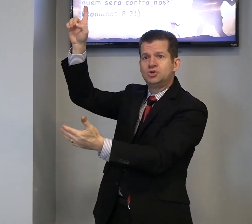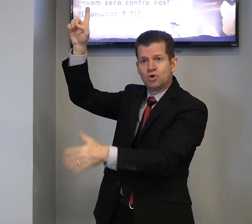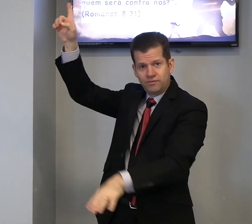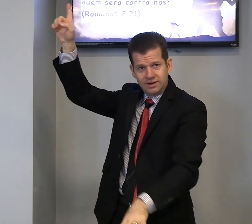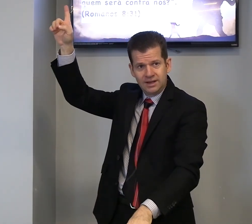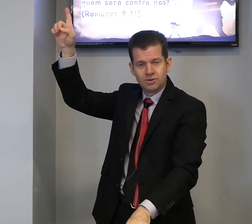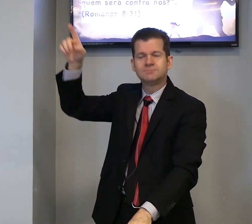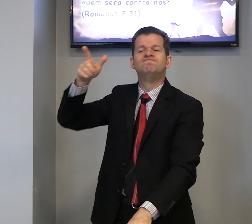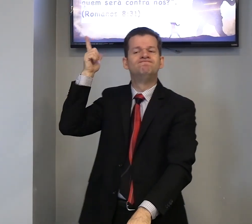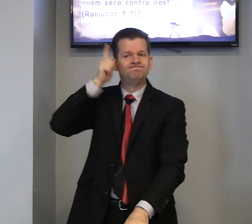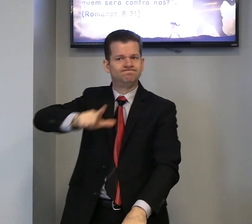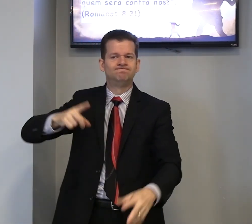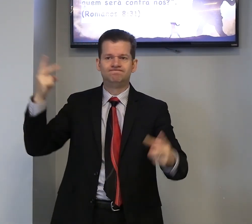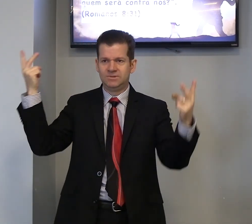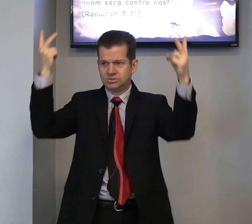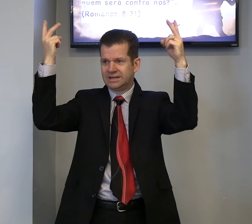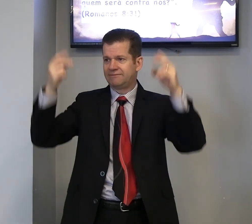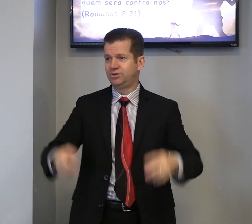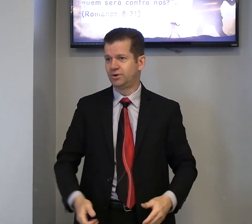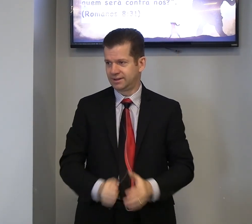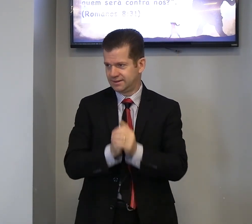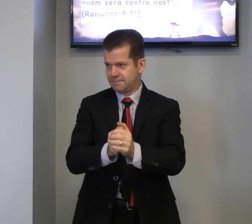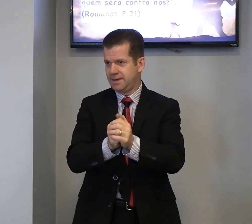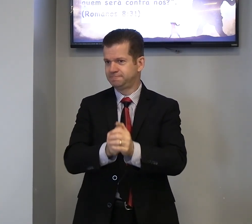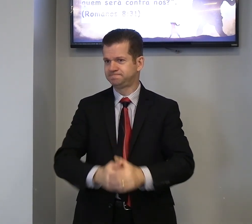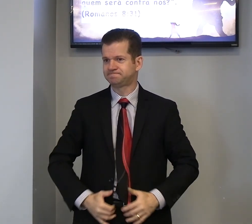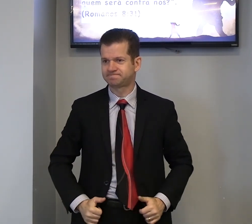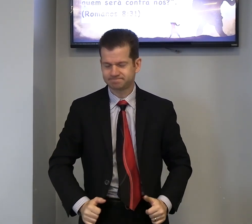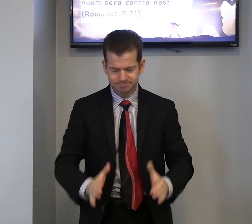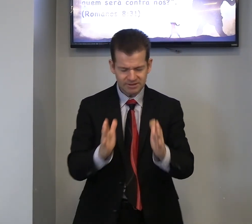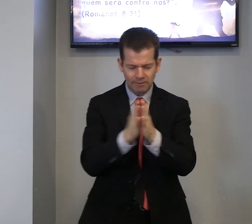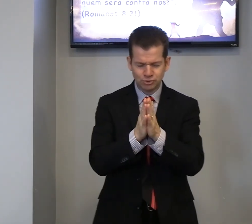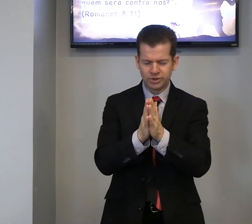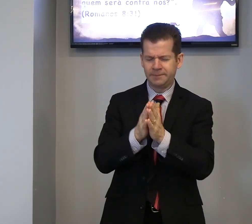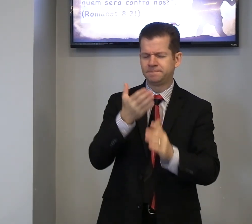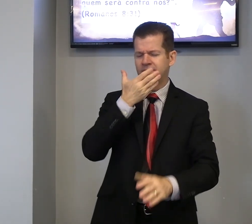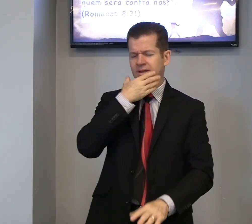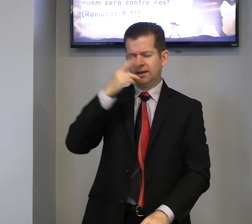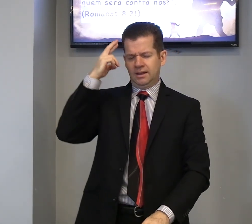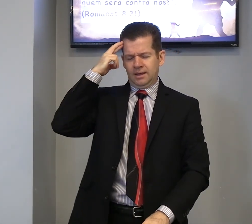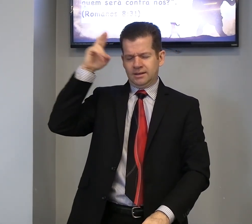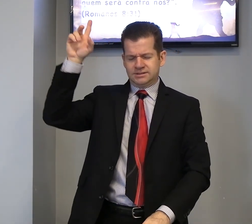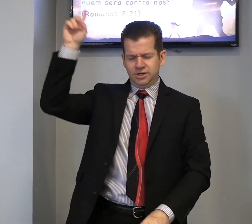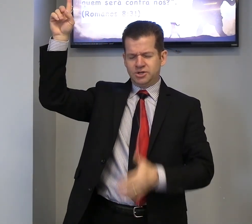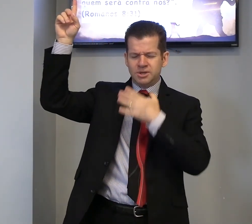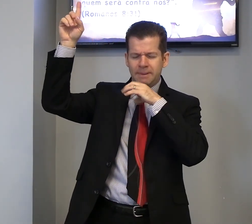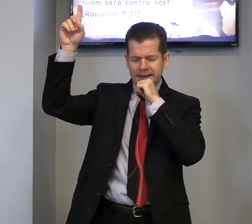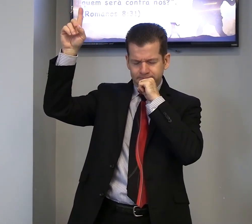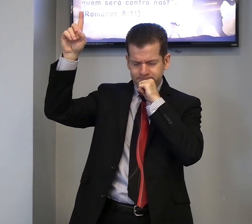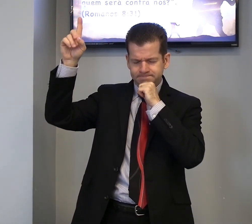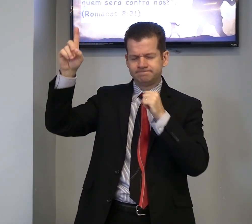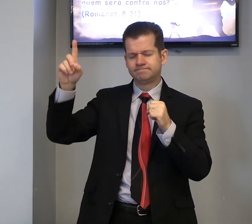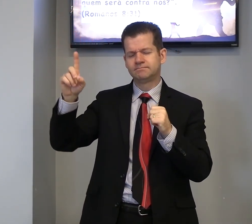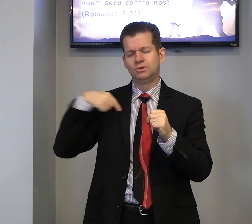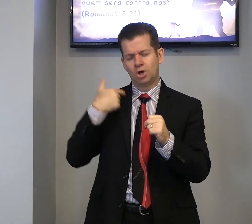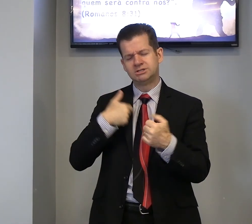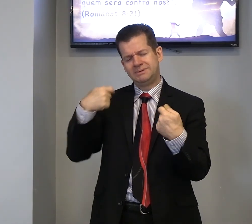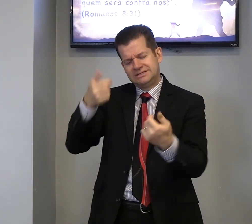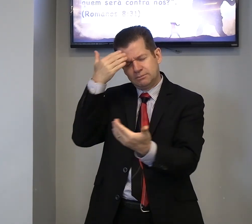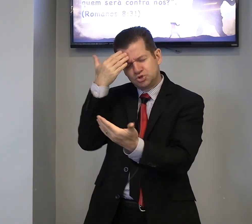Deus, confiando em Deus, Deus dará vitória, amém? Vamos orar, Senhor Deus e Pai, nós precisamos